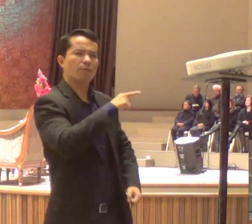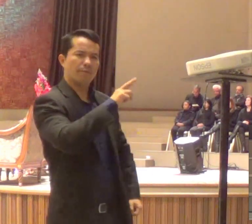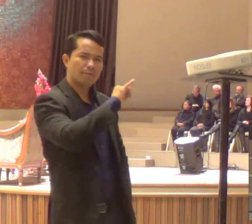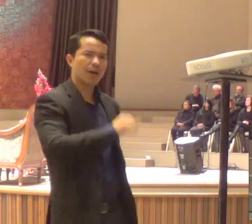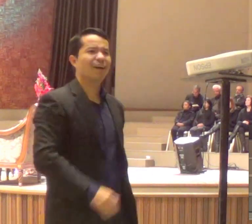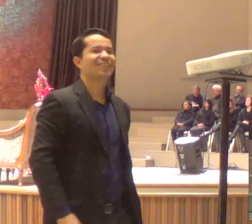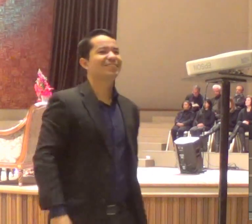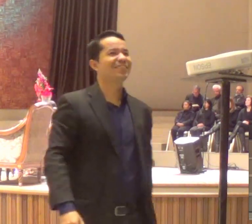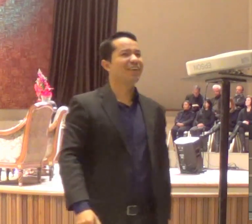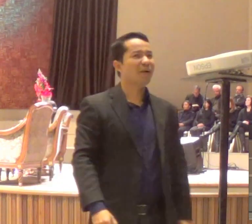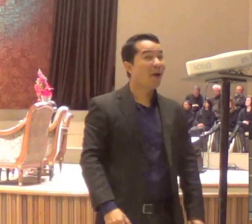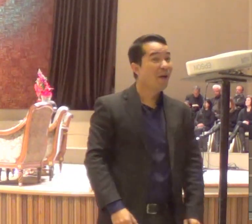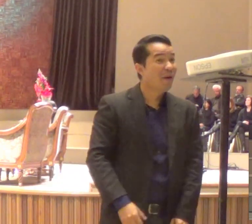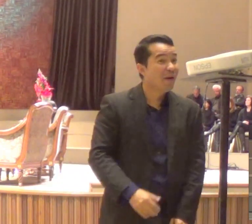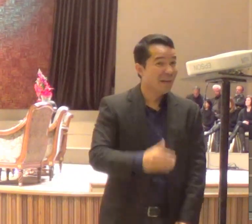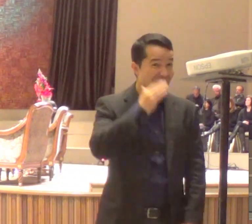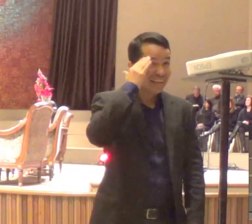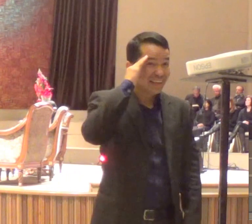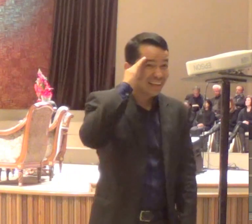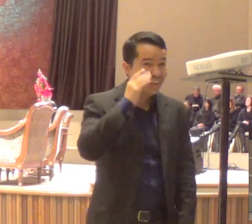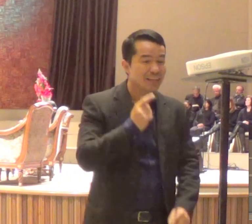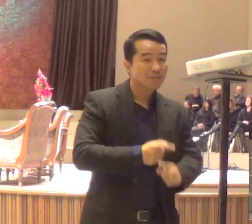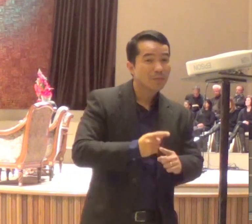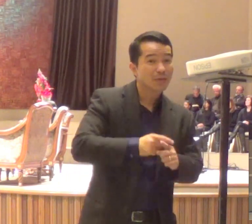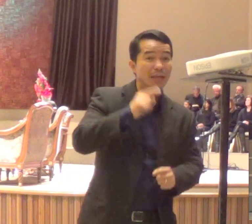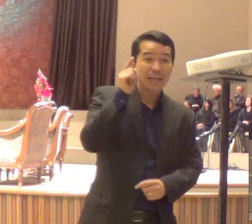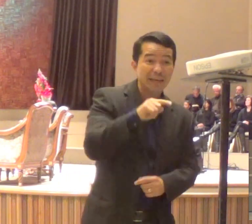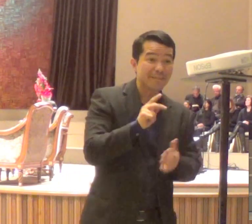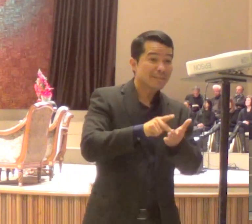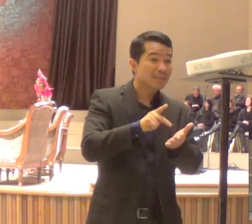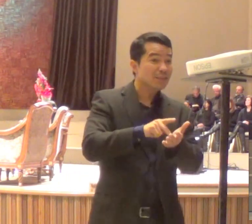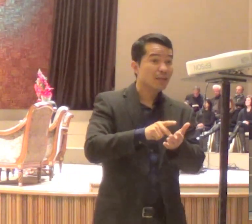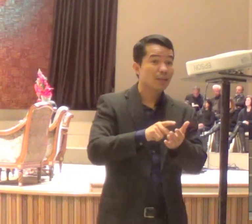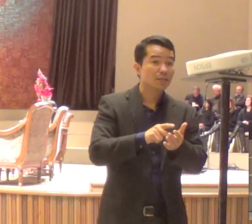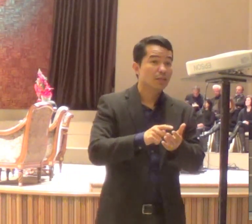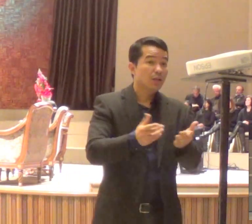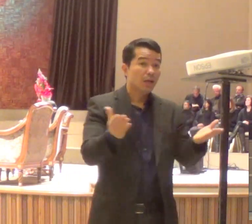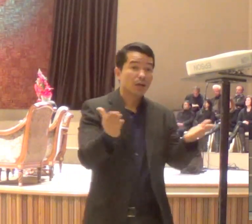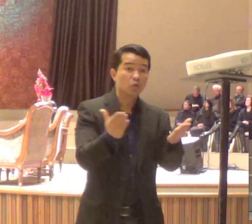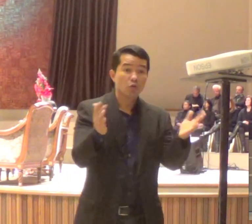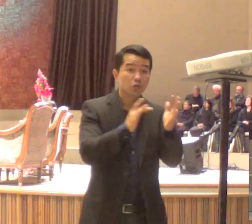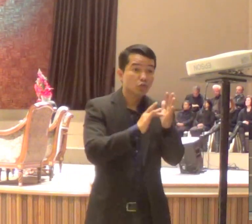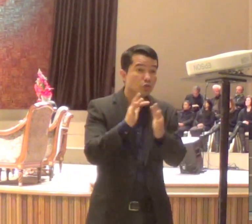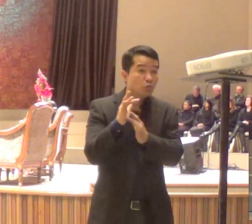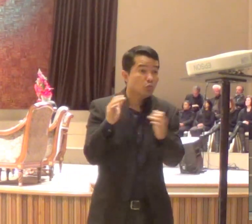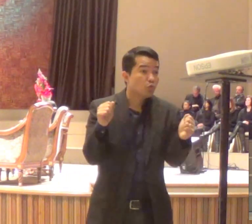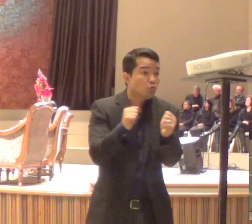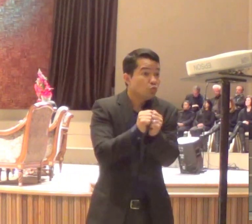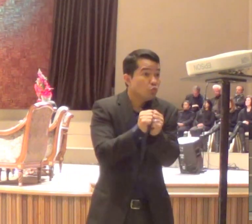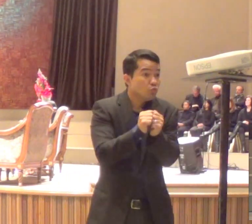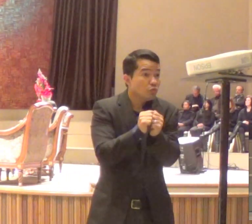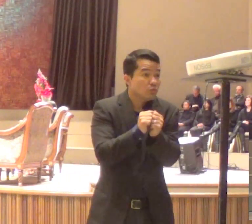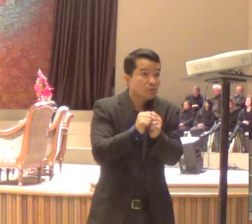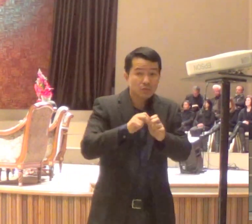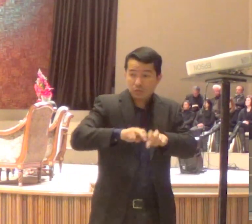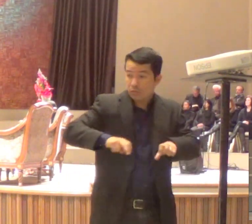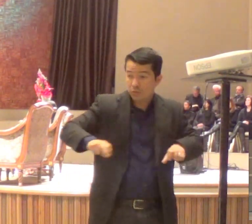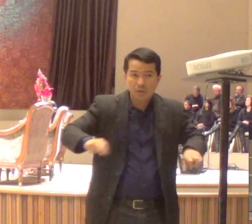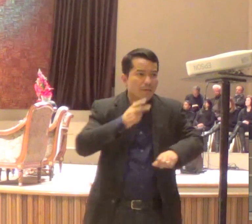E, essa era a última oportunidade que Jesus estava dando para